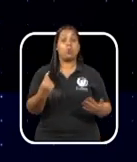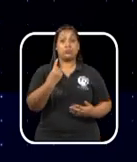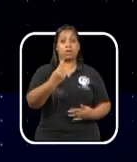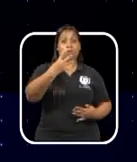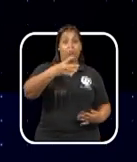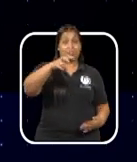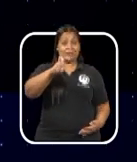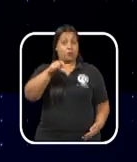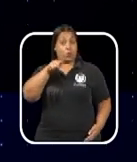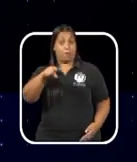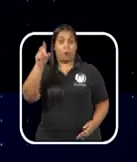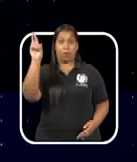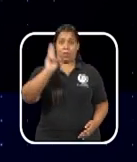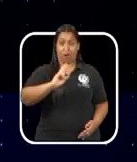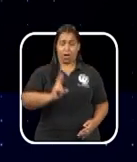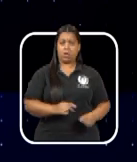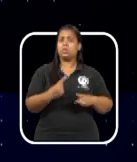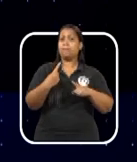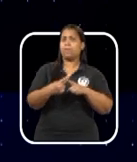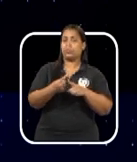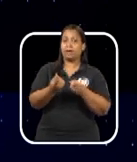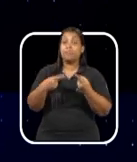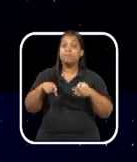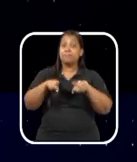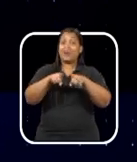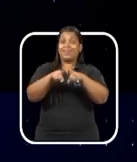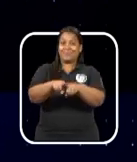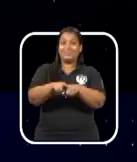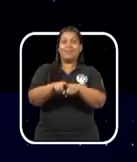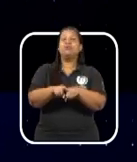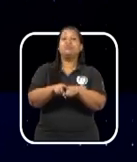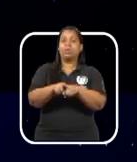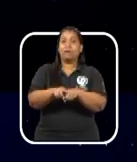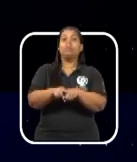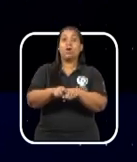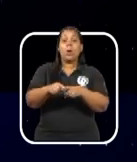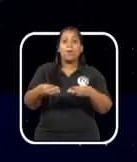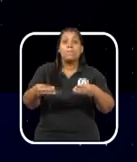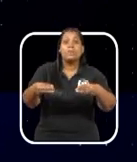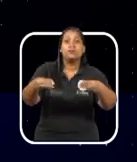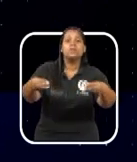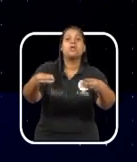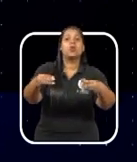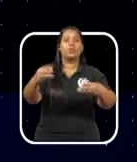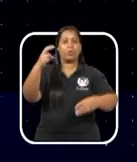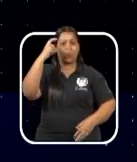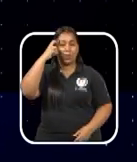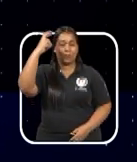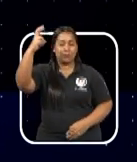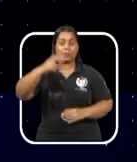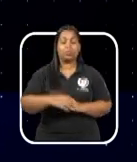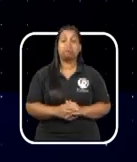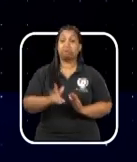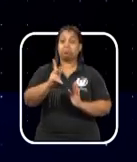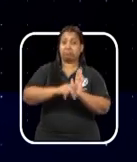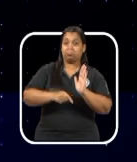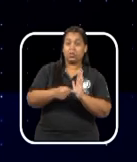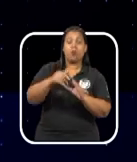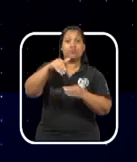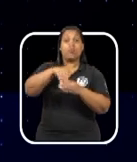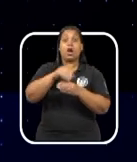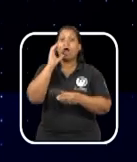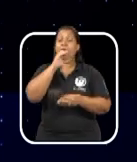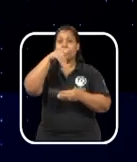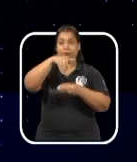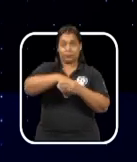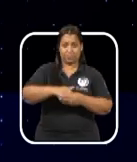145 mil, para convênio com o Ministério da Cultura, pela Lei Paulo Gustavo. Esse projeto foi votado em